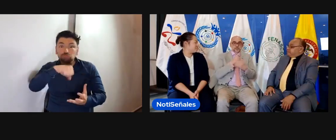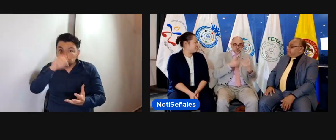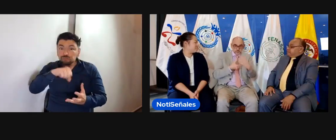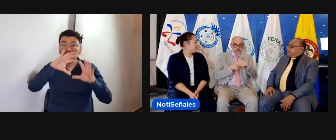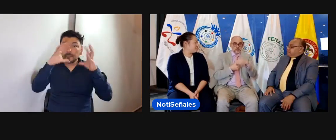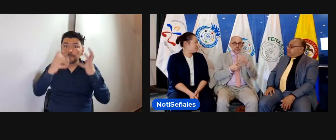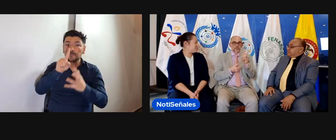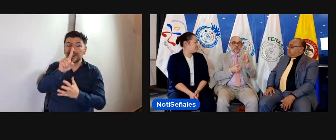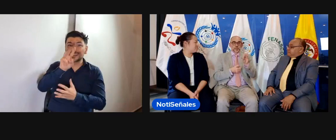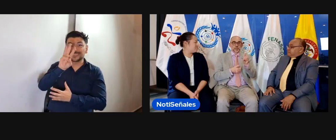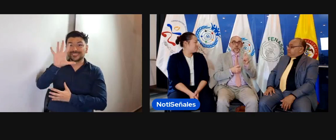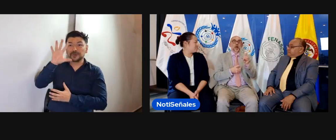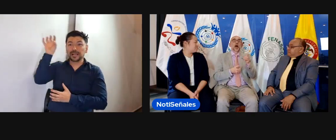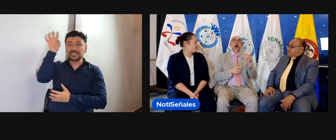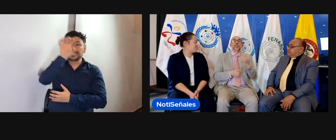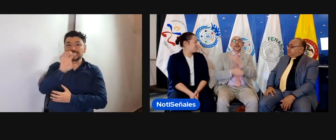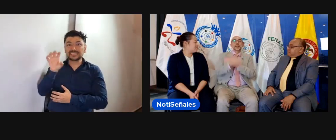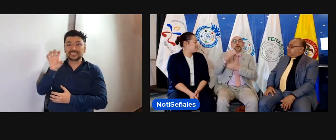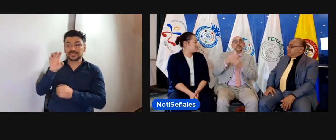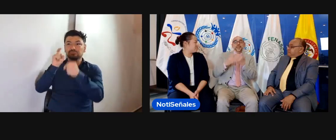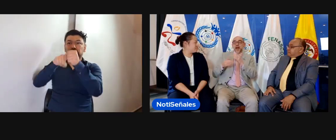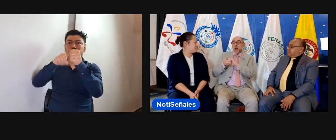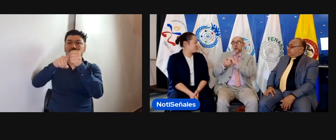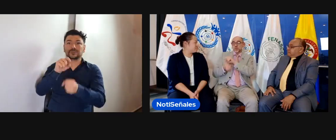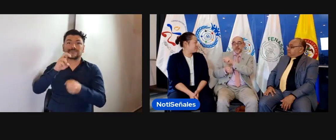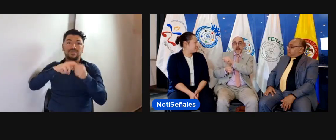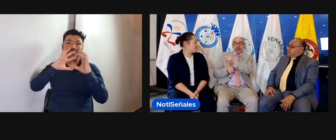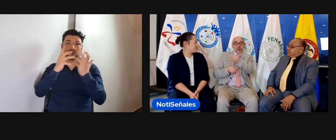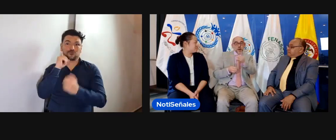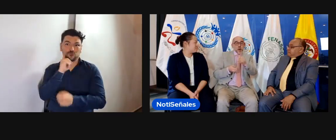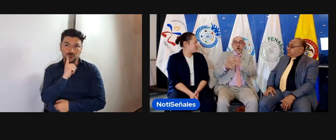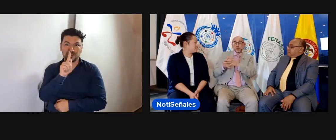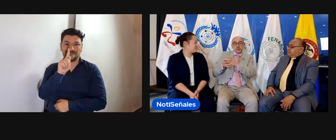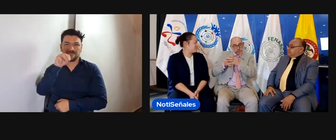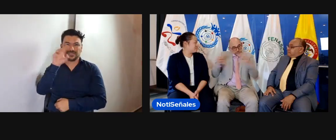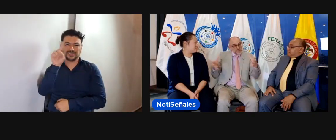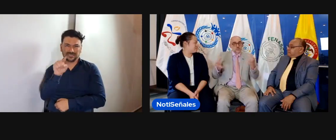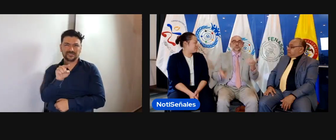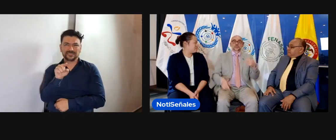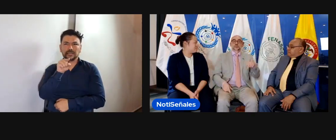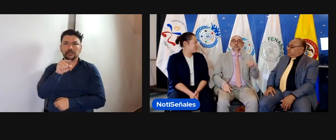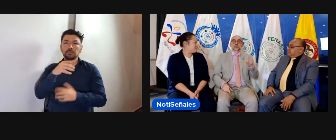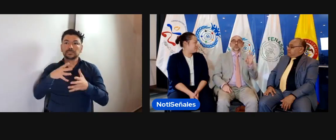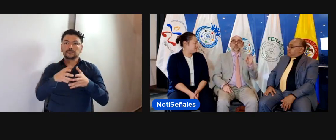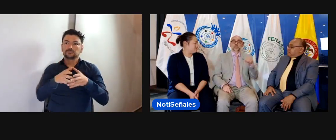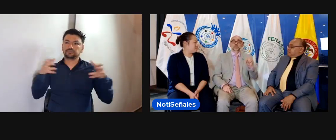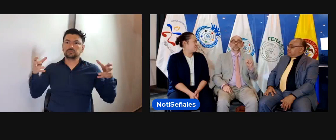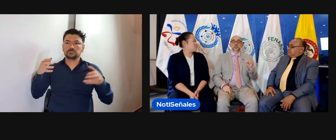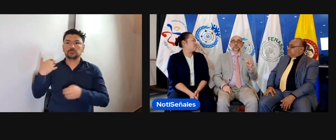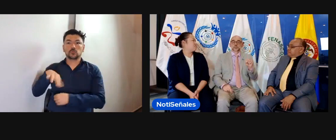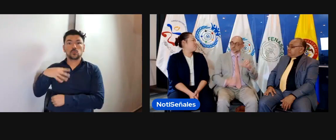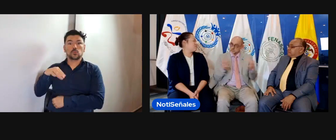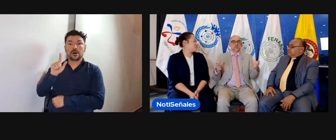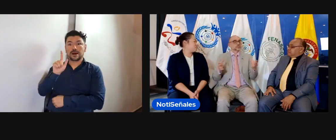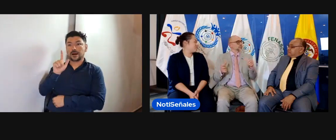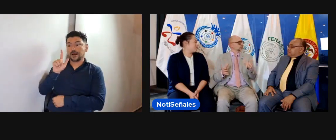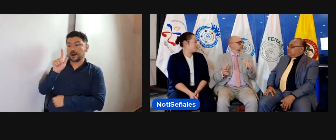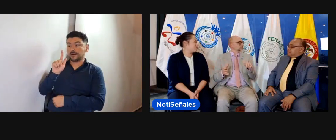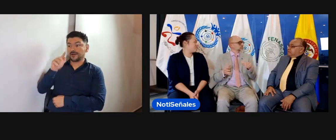135 países que están federados con nosotros. Y efectivamente, somos